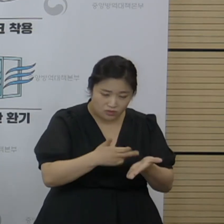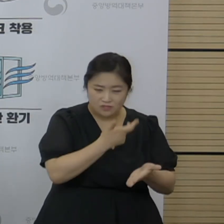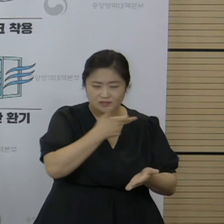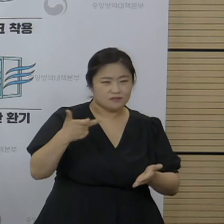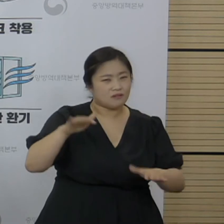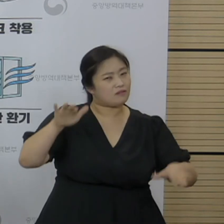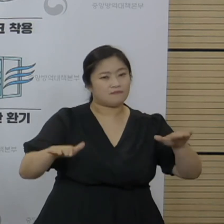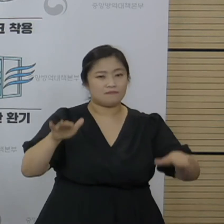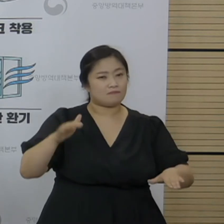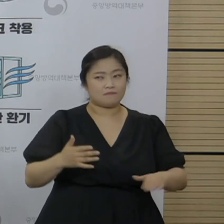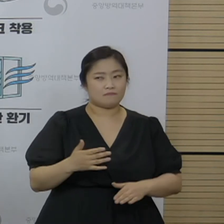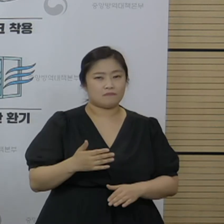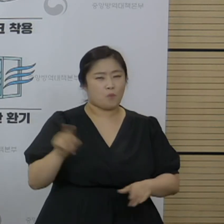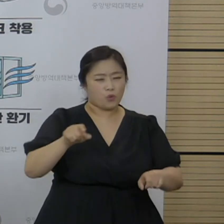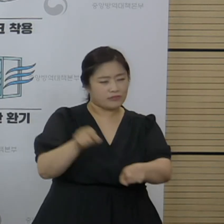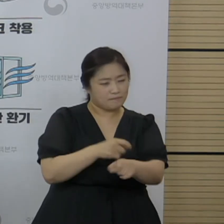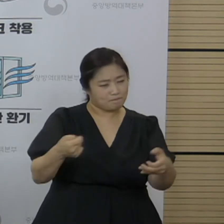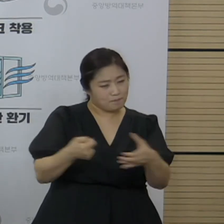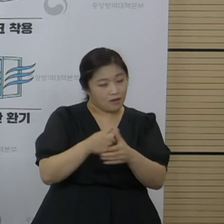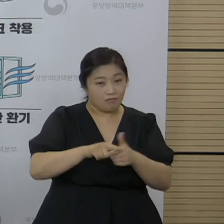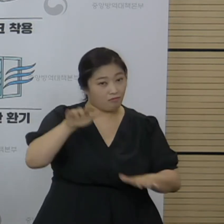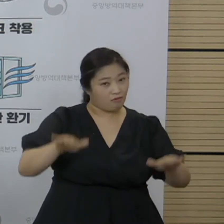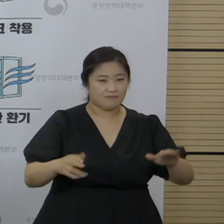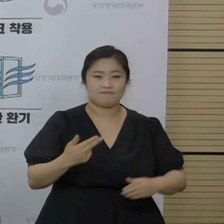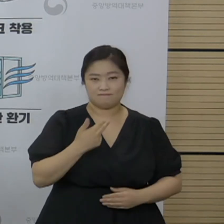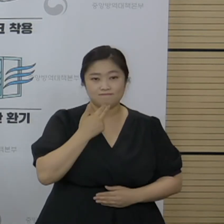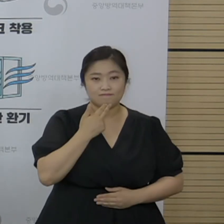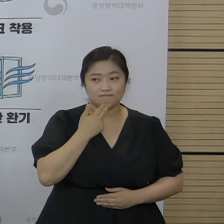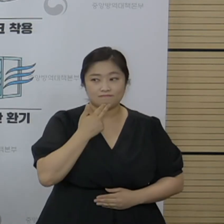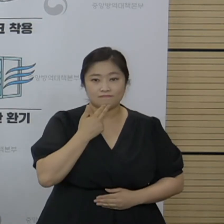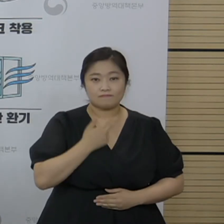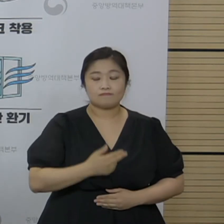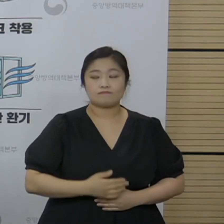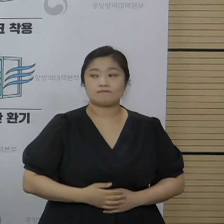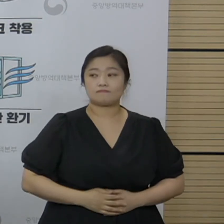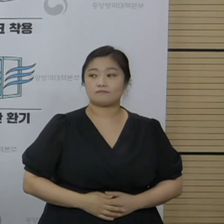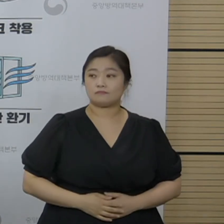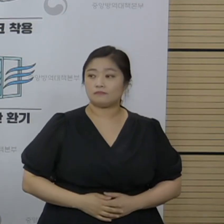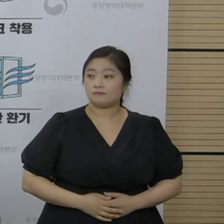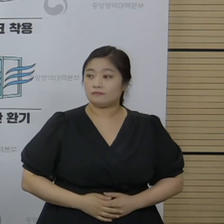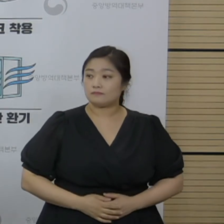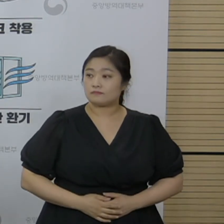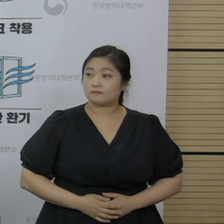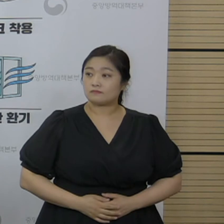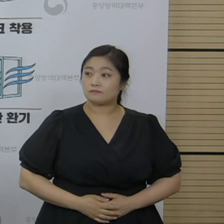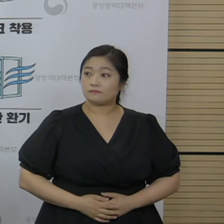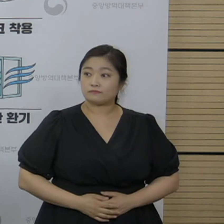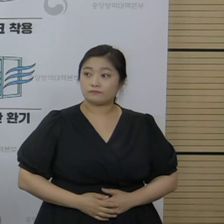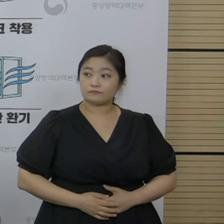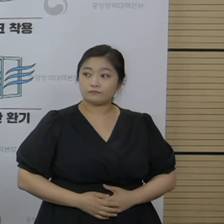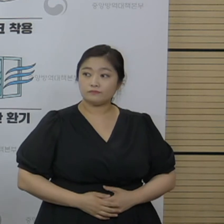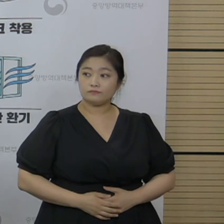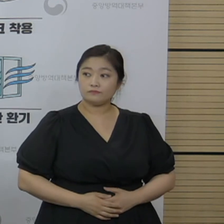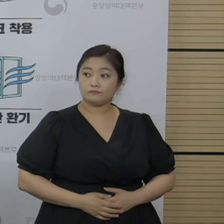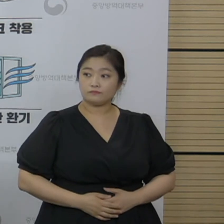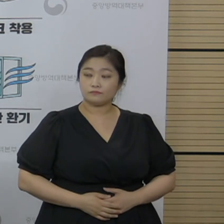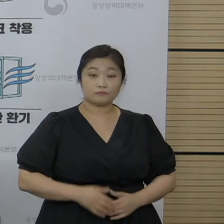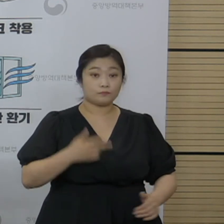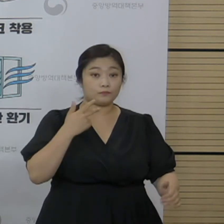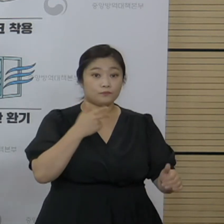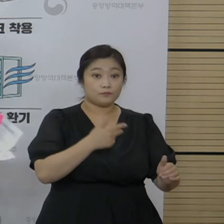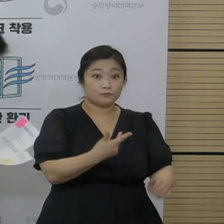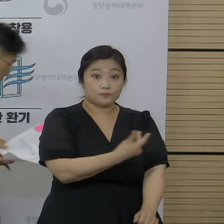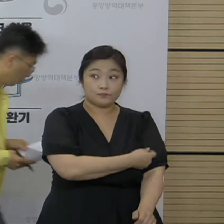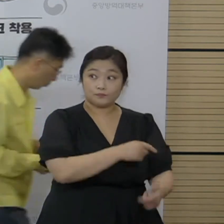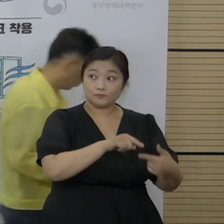현재까지는 특이한 차이는 없는 걸로 알고 있습니다. 이상입니다. 네, 다음은 백신 접종과